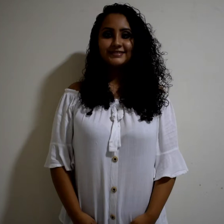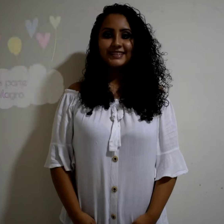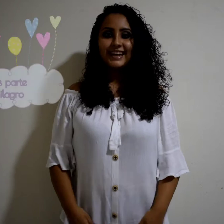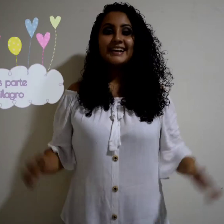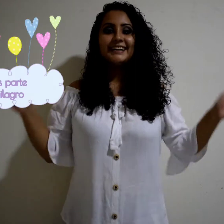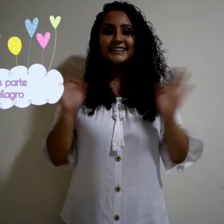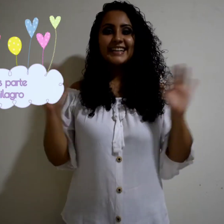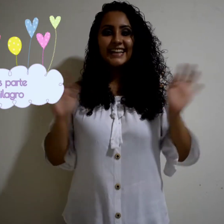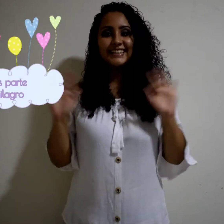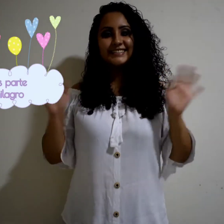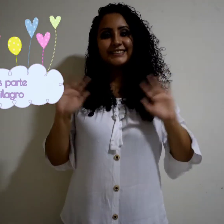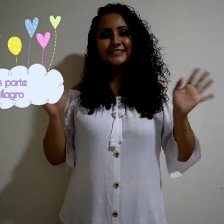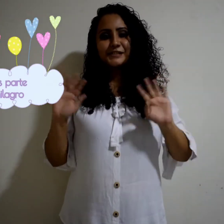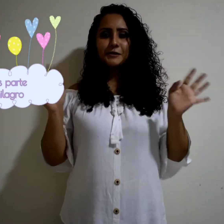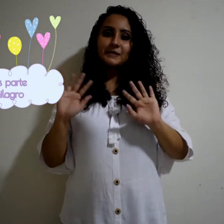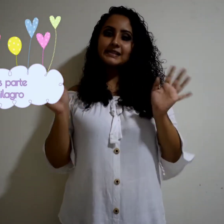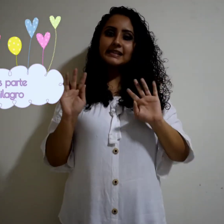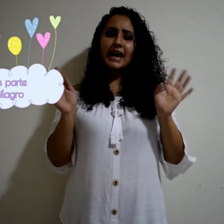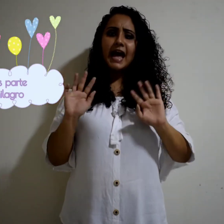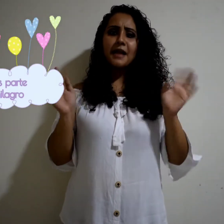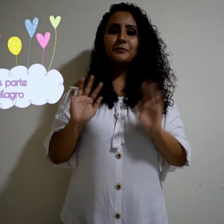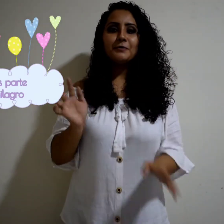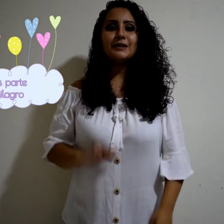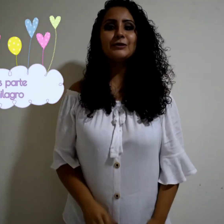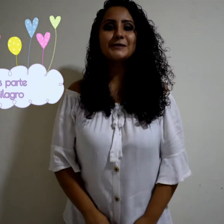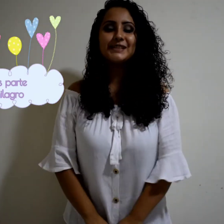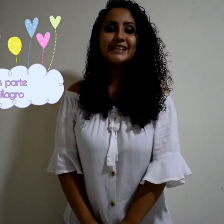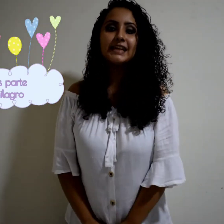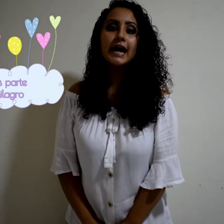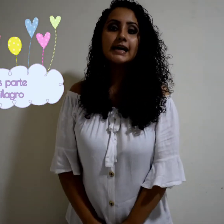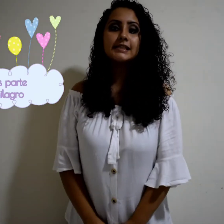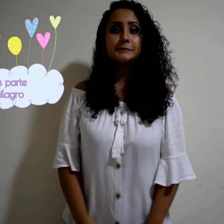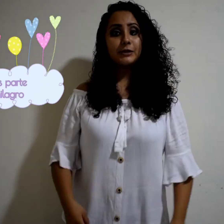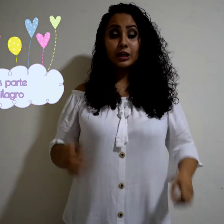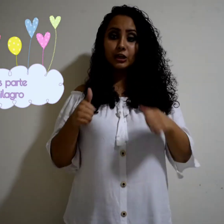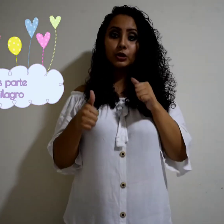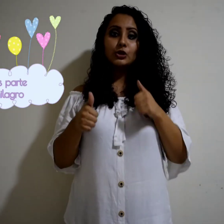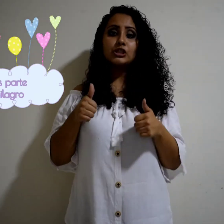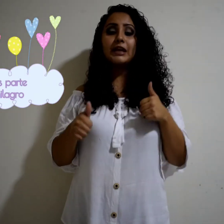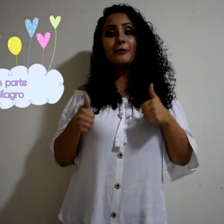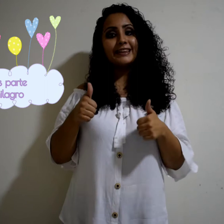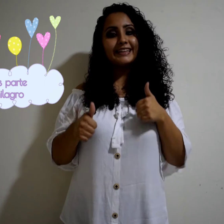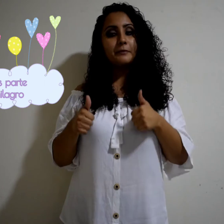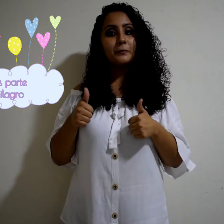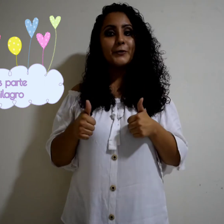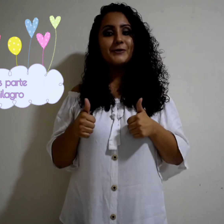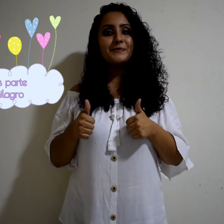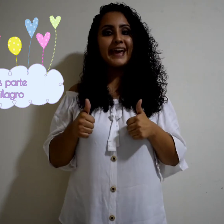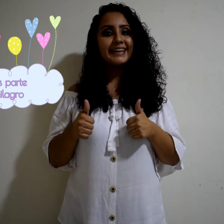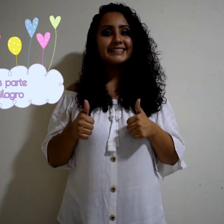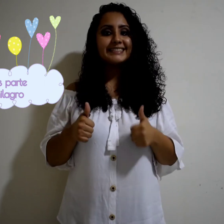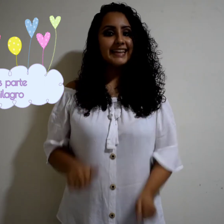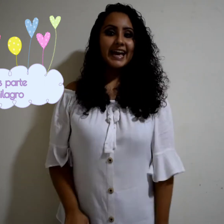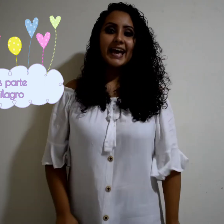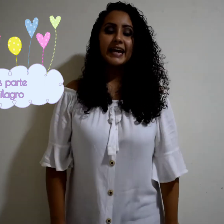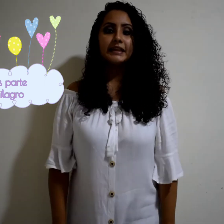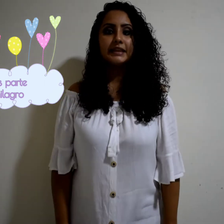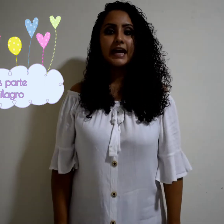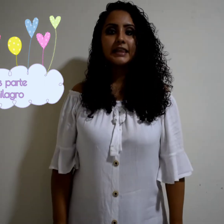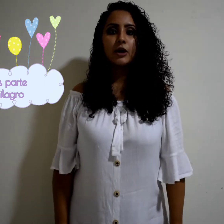Hola niños, ¿cómo están? Muy buenos días. Espero que todos se encuentren muy bien. El día de